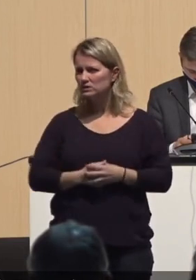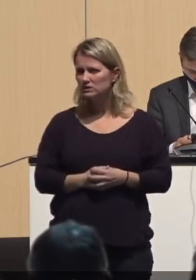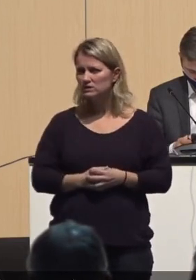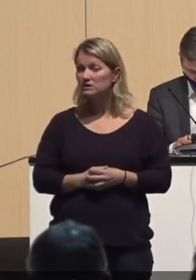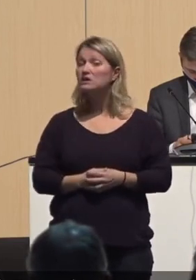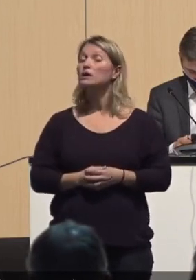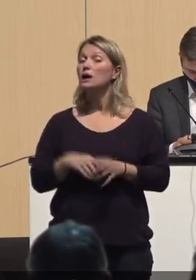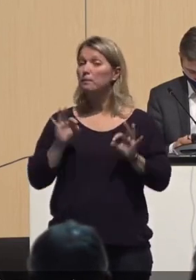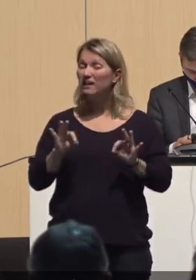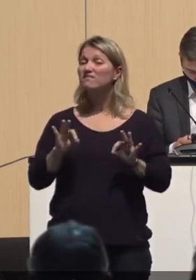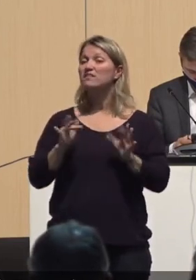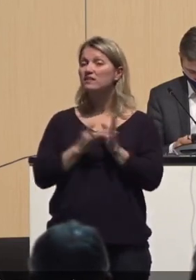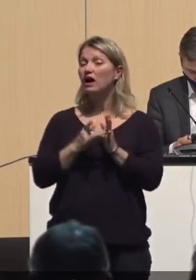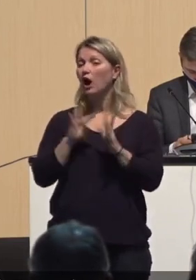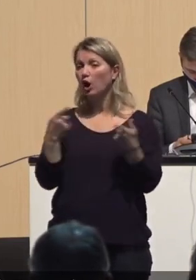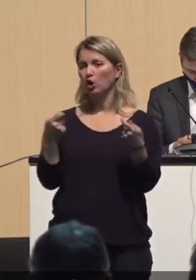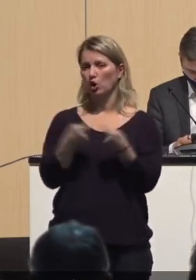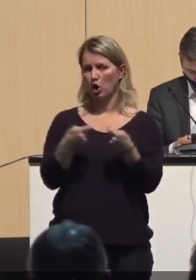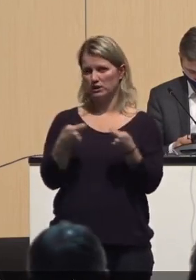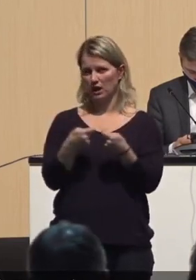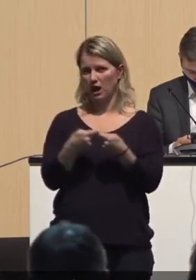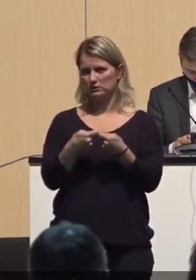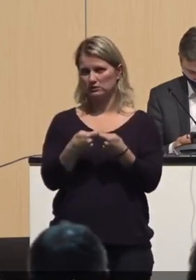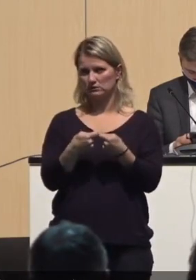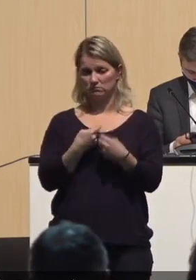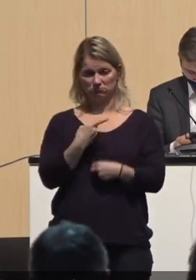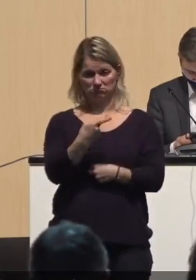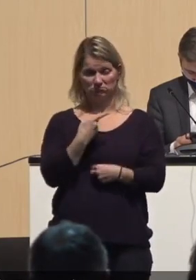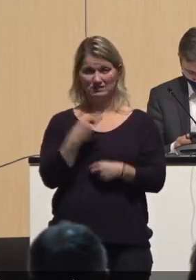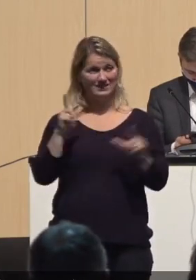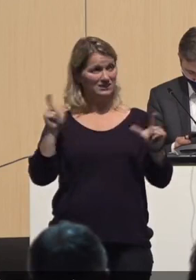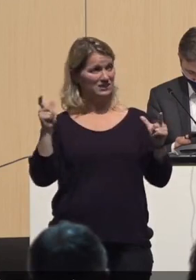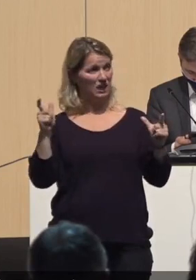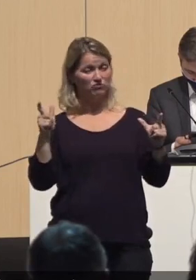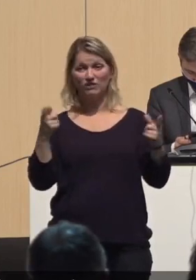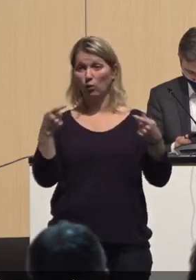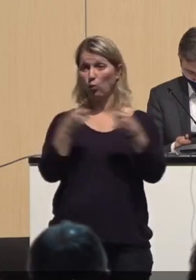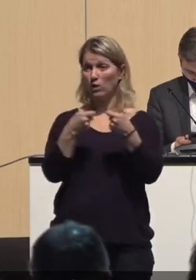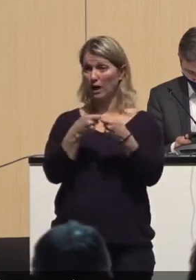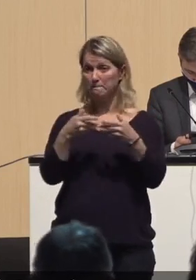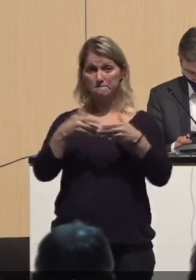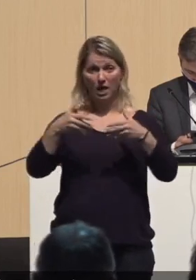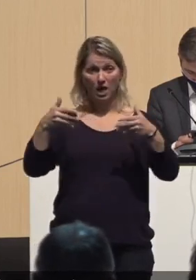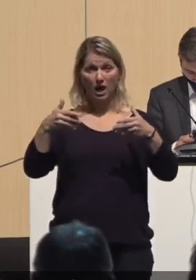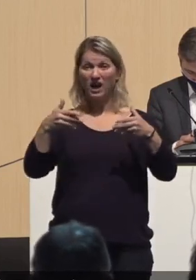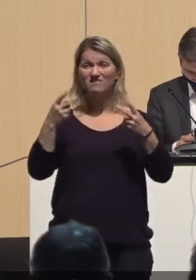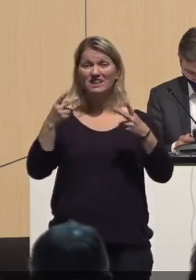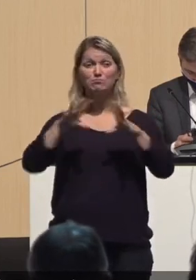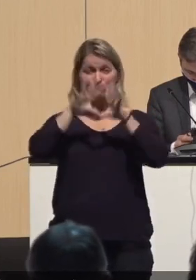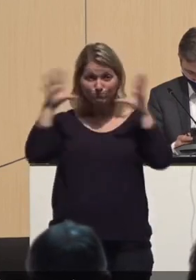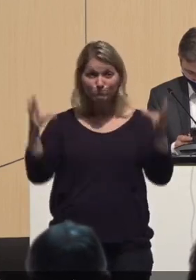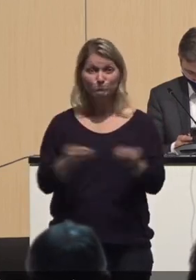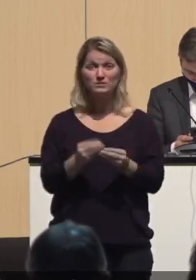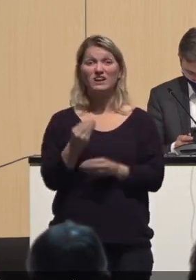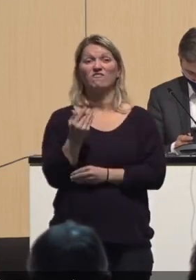Kontakte. Je mehr Kontakte wir haben in der Gesellschaft, die Summe der Kontakte ist entscheidend, natürlich